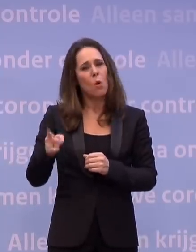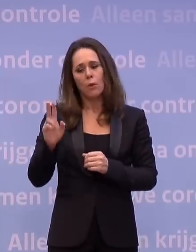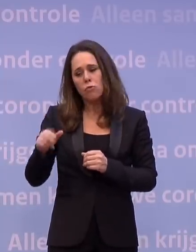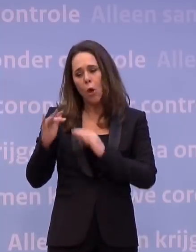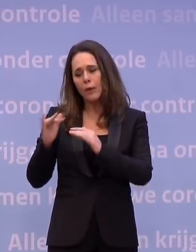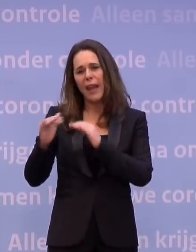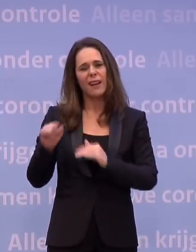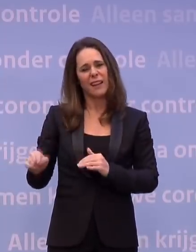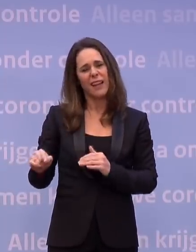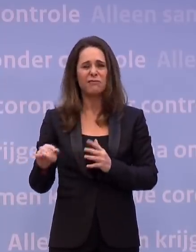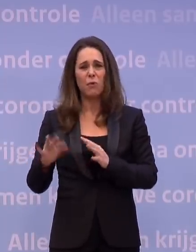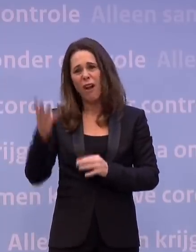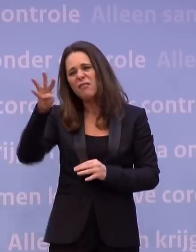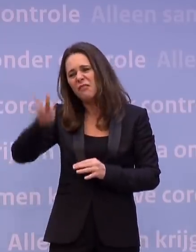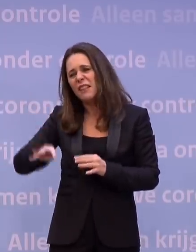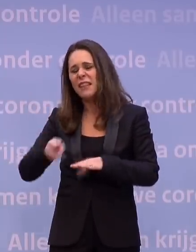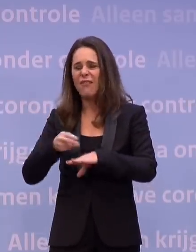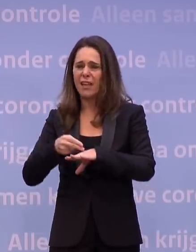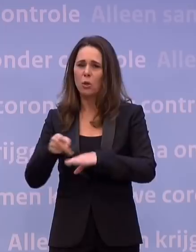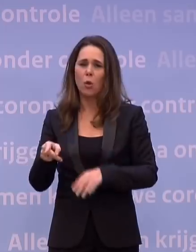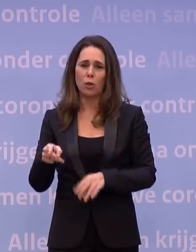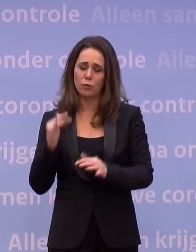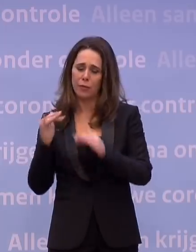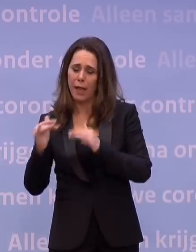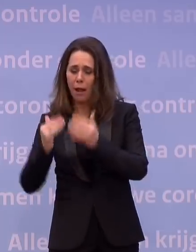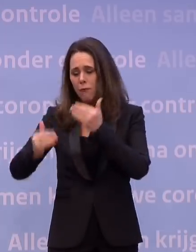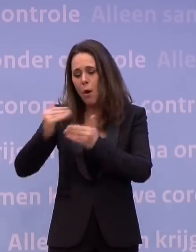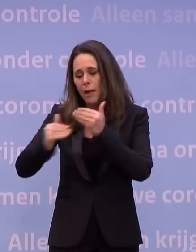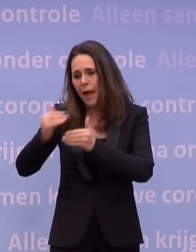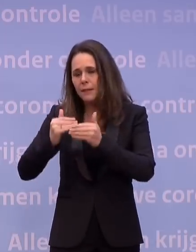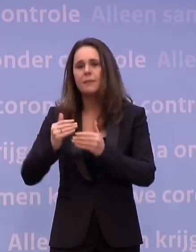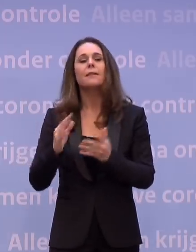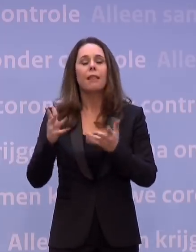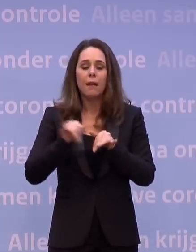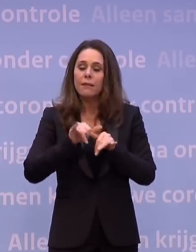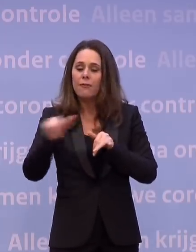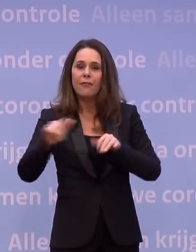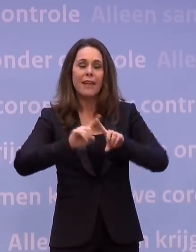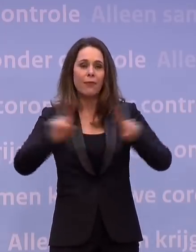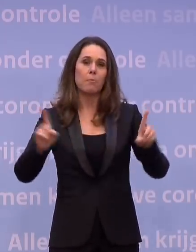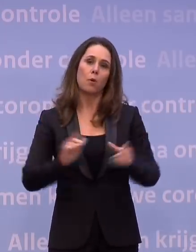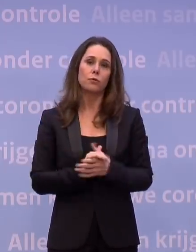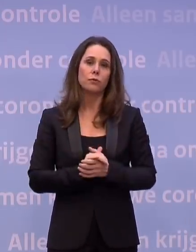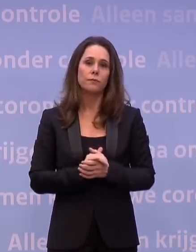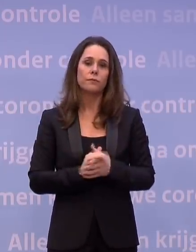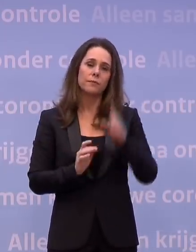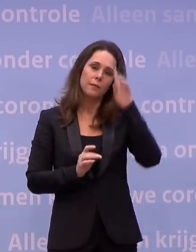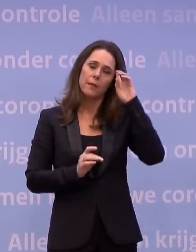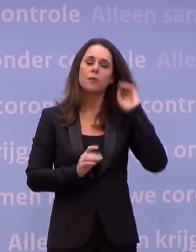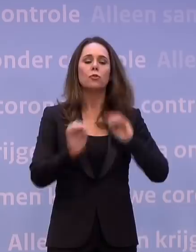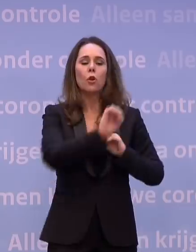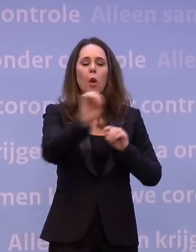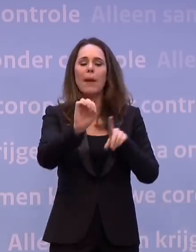en dat kan echt wel eventjes een week of vier, een maand duren, willen we een vliegverbod uit de buiten-Europese